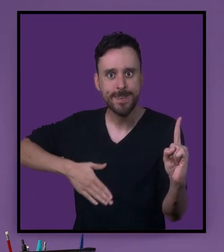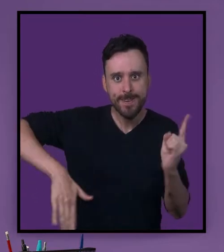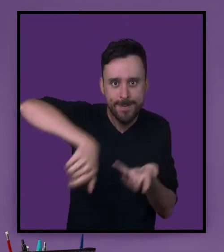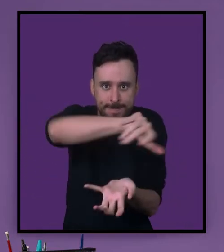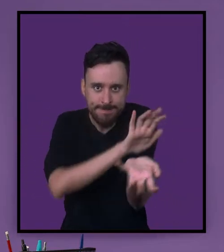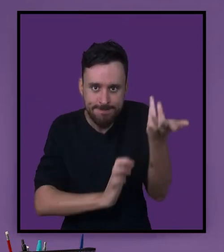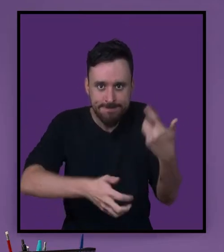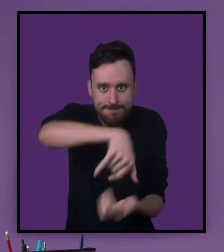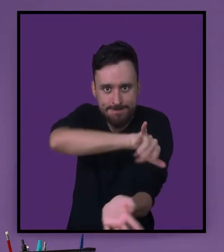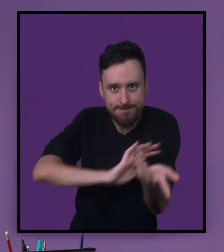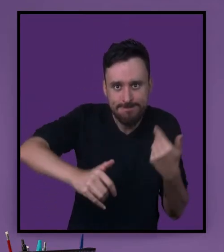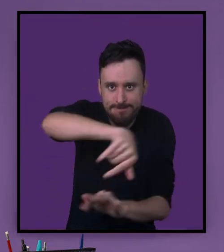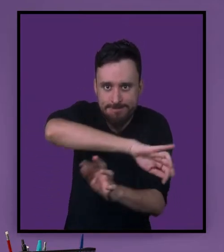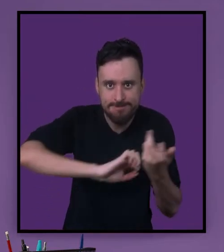Vejamos o segundo exemplo.